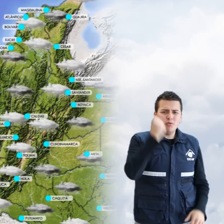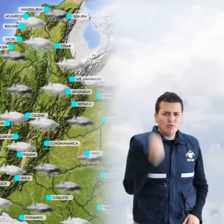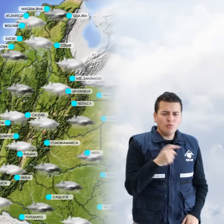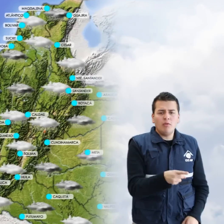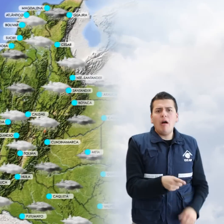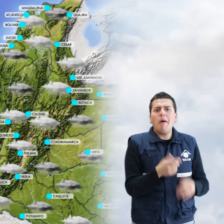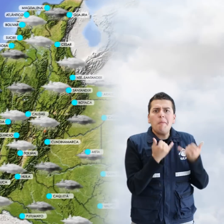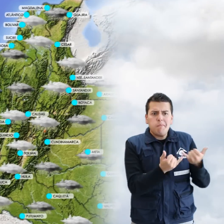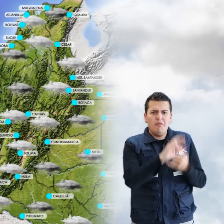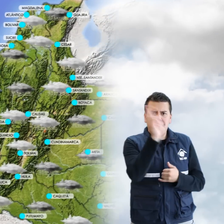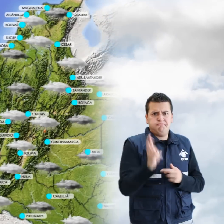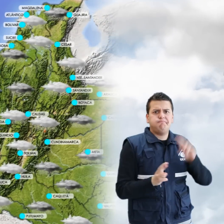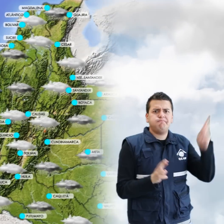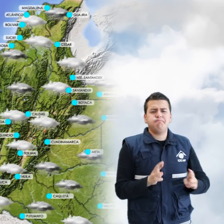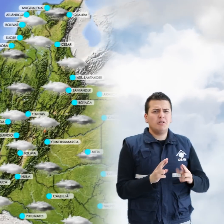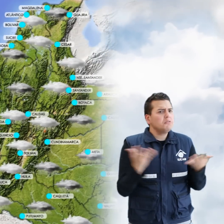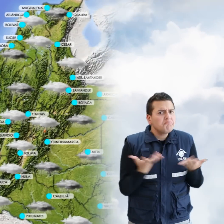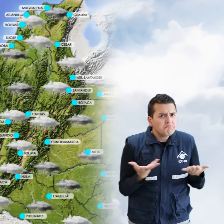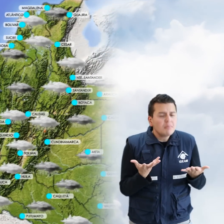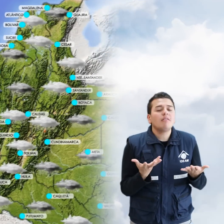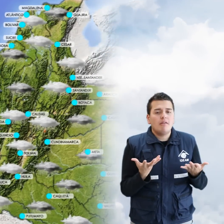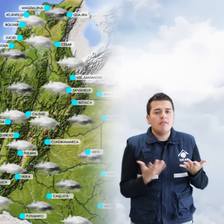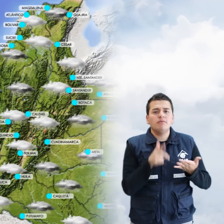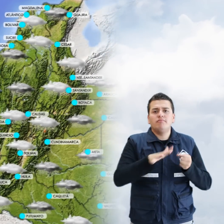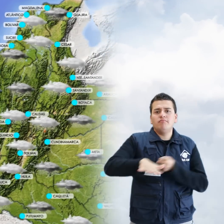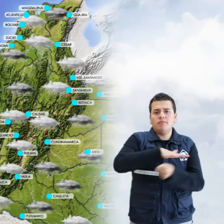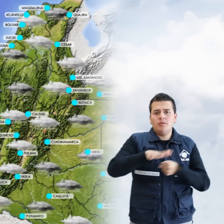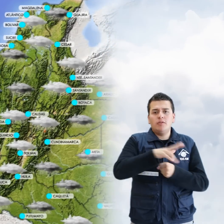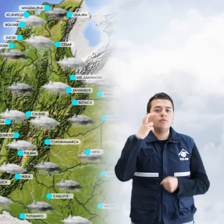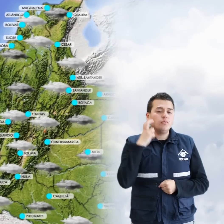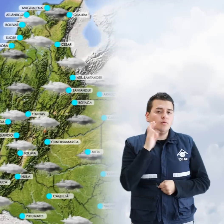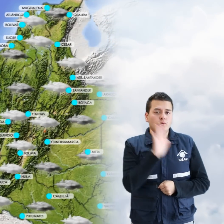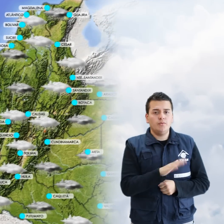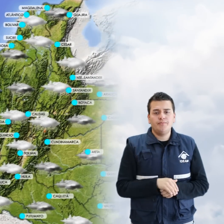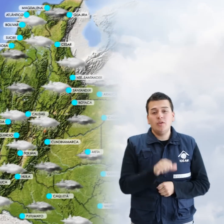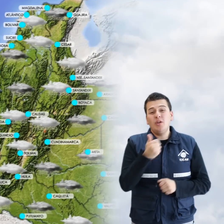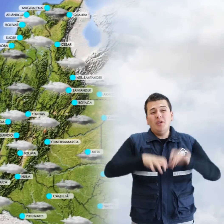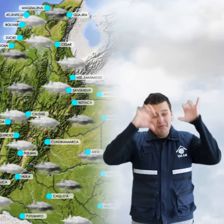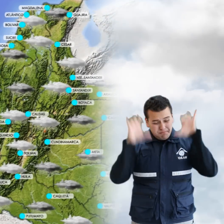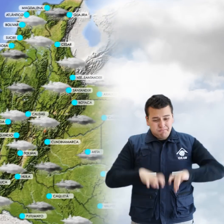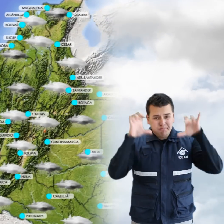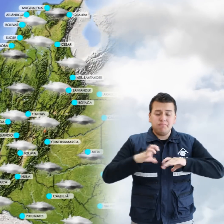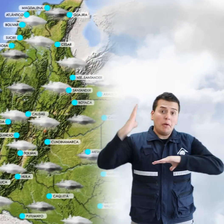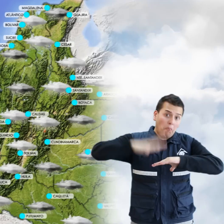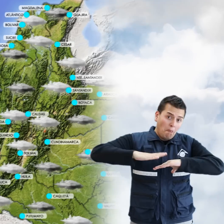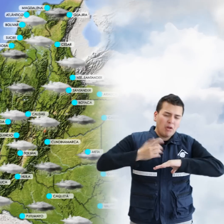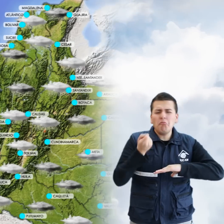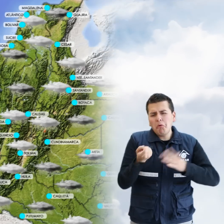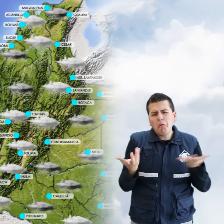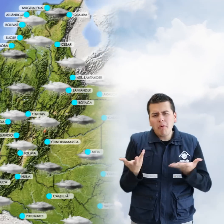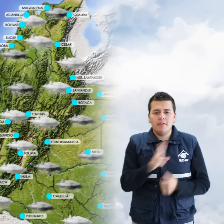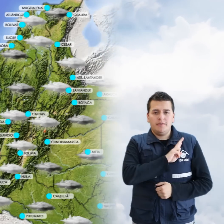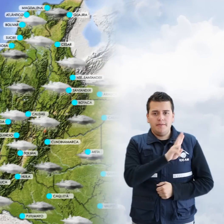algunos casos de actividad eléctrica, se presenten en sectores del departamento del Chocó y precipitaciones de menor intensidad en zonas de